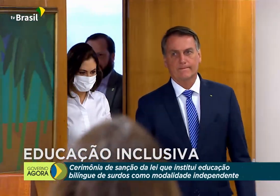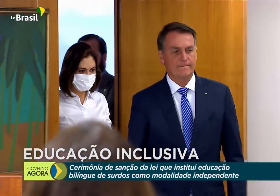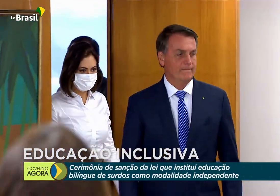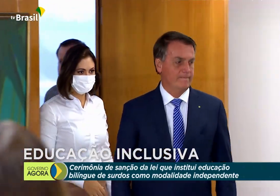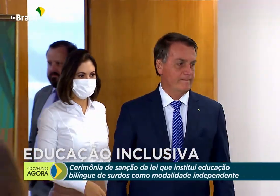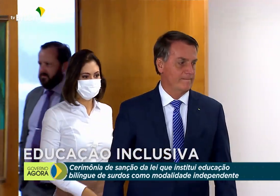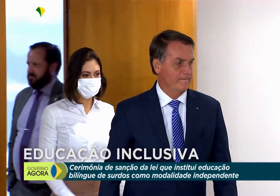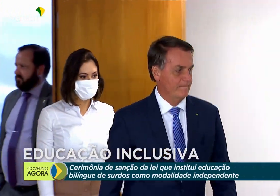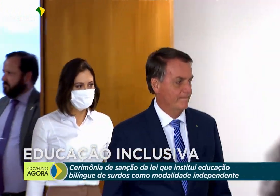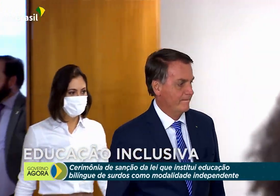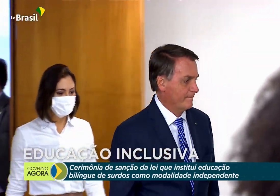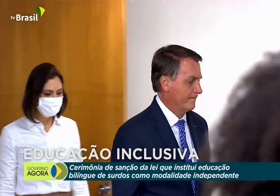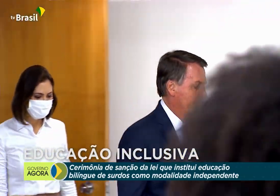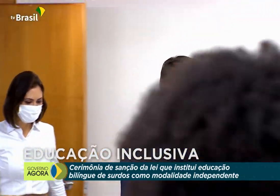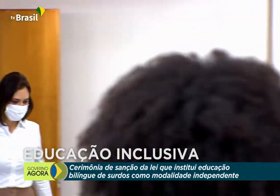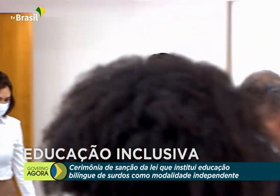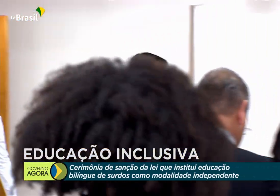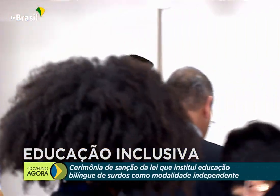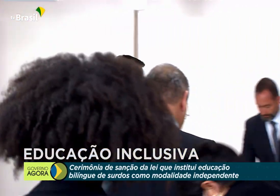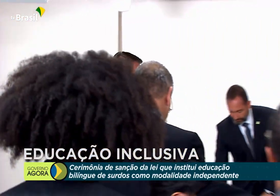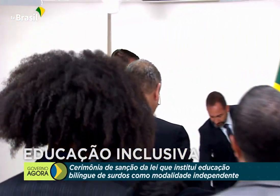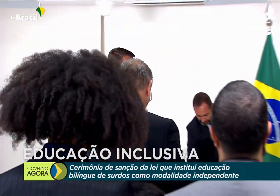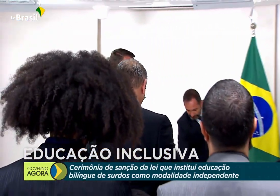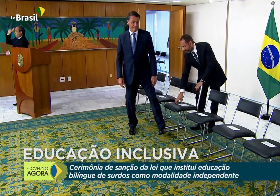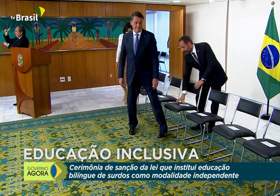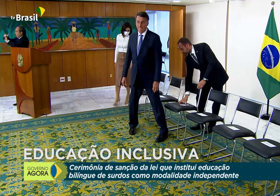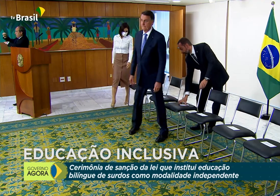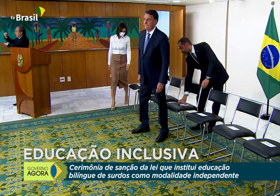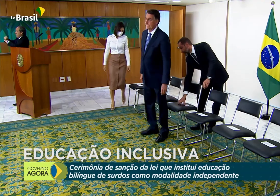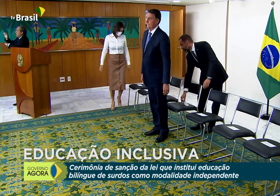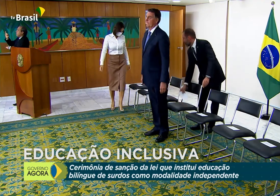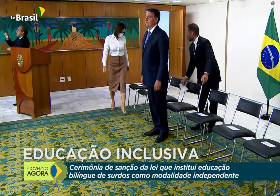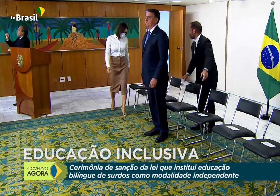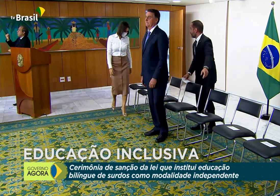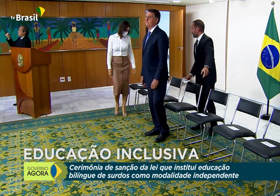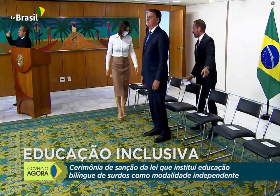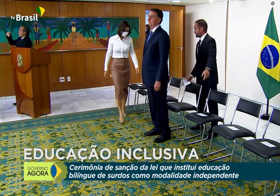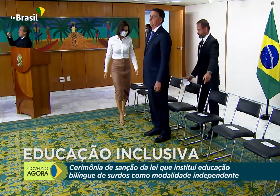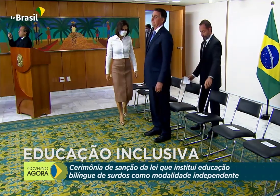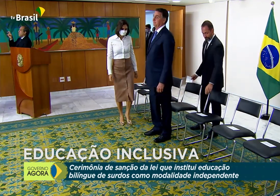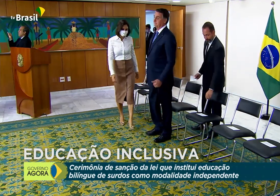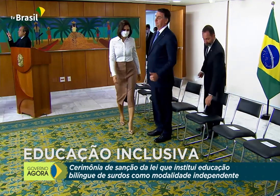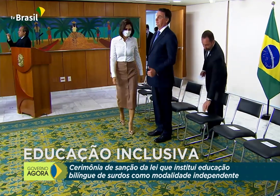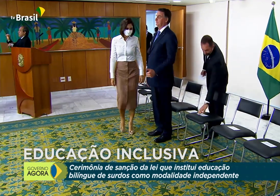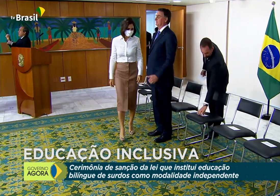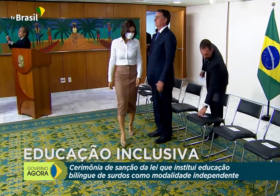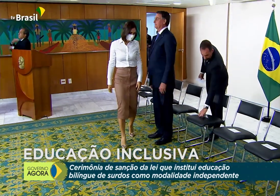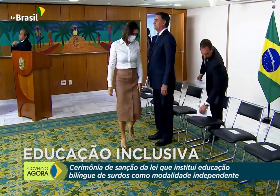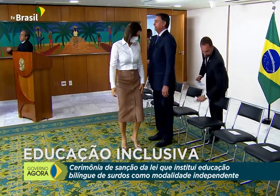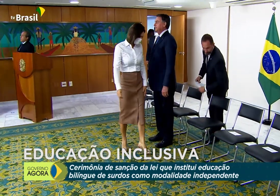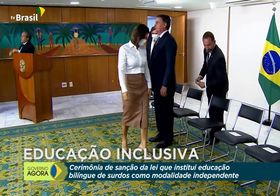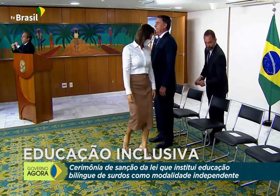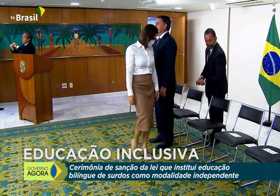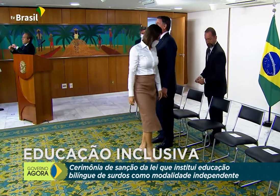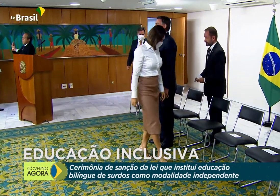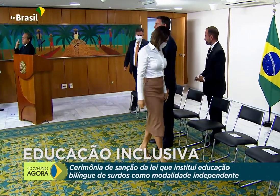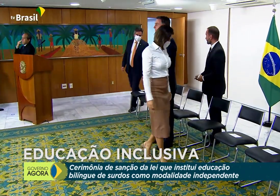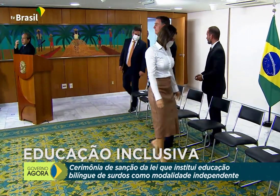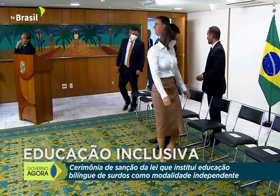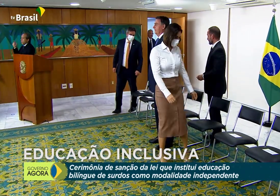acompanhados do ministro-chefe da Casa Civil, Ciro Nogueira, ministro da Educação, Milton Ribeiro, do ministro da